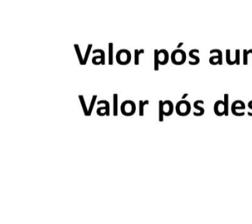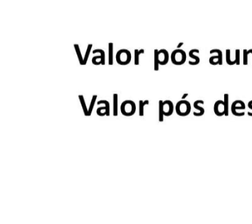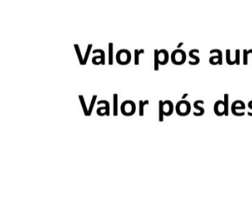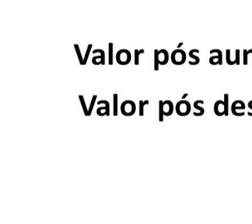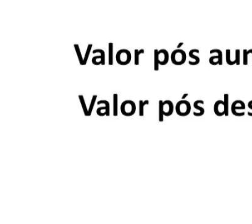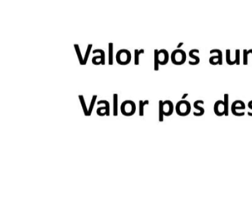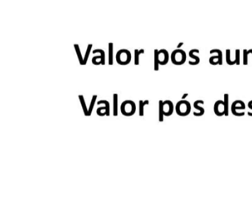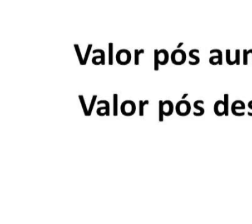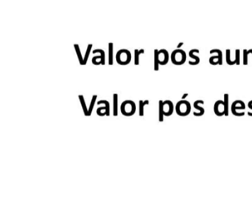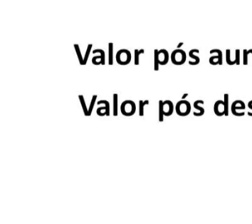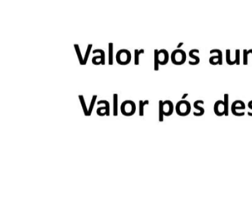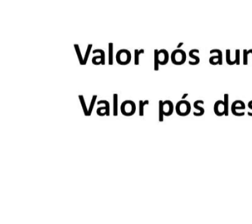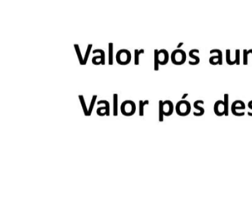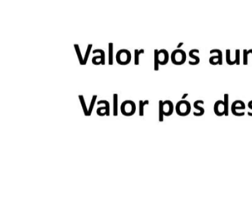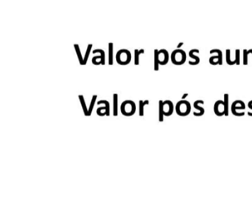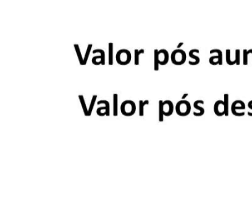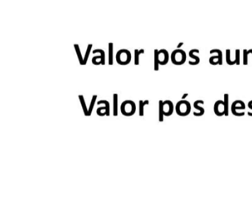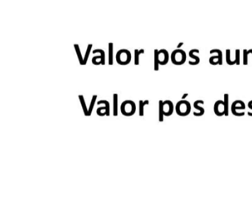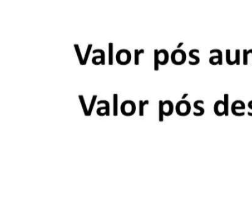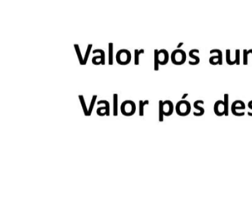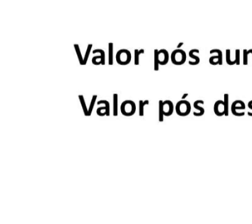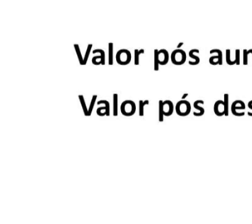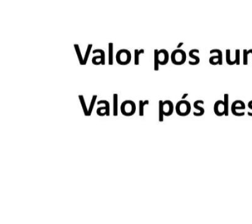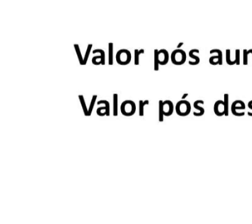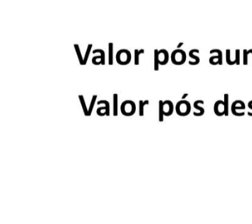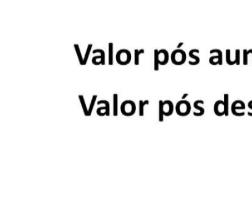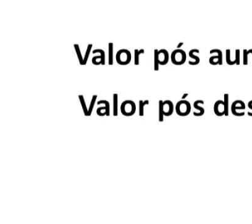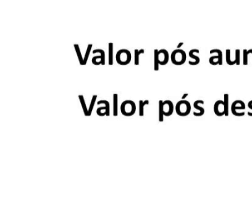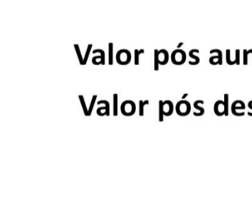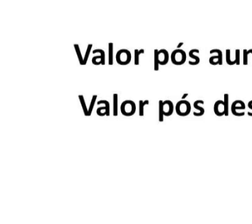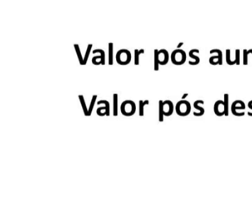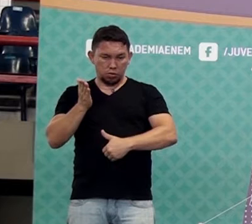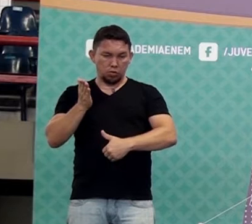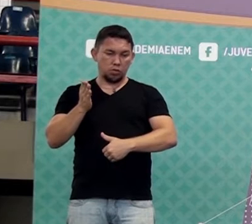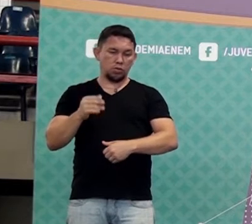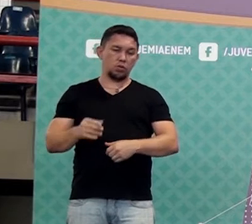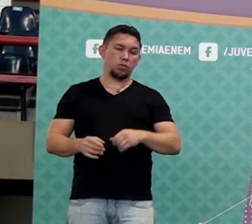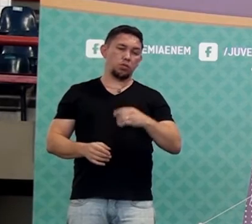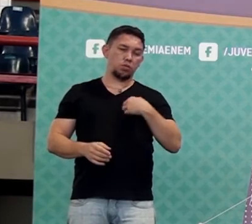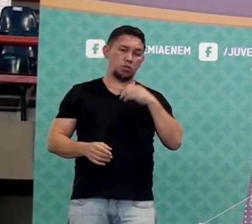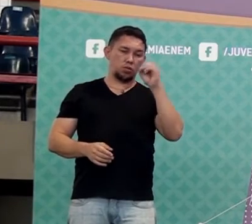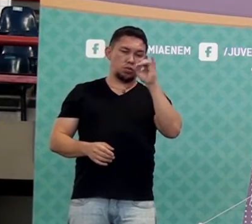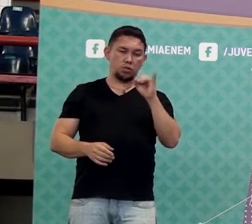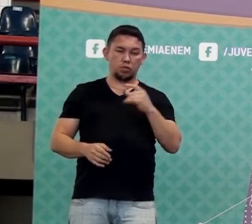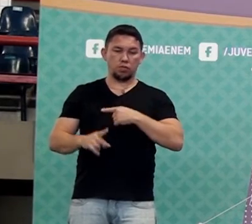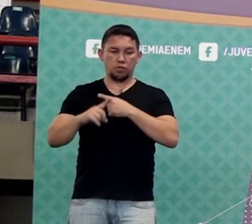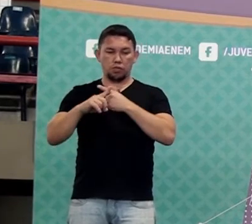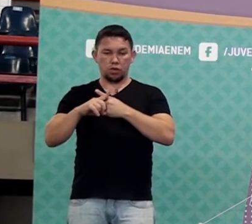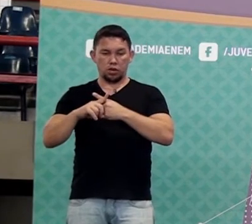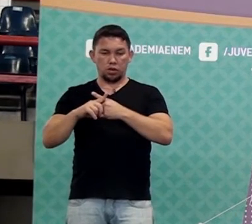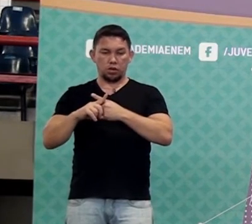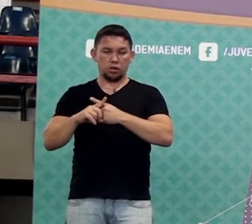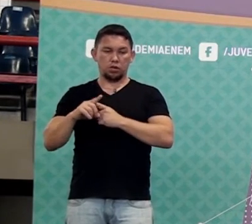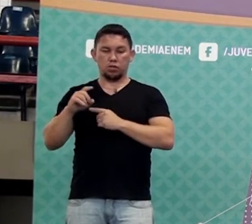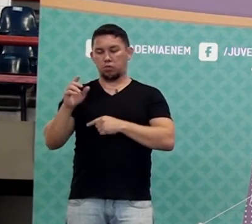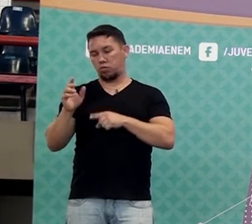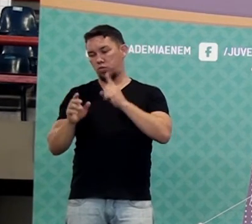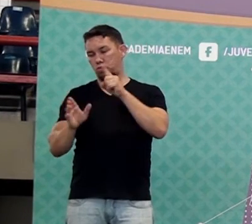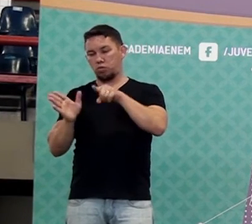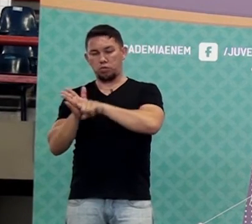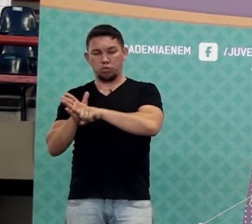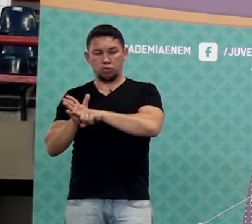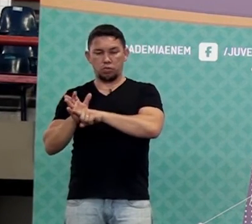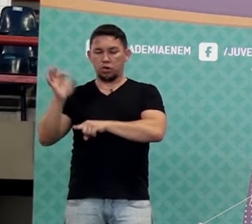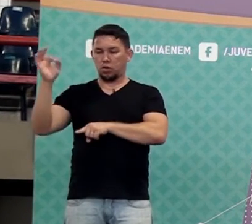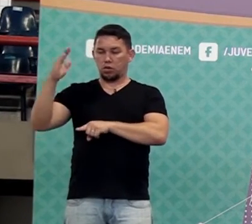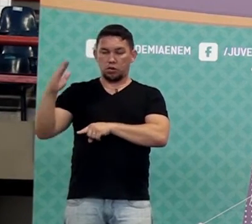Se for um desconto de i por cento, você multiplica por um menos a porcentagem. Por exemplo, aumento de setenta e